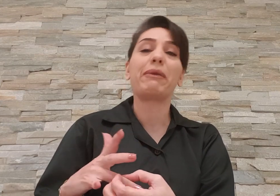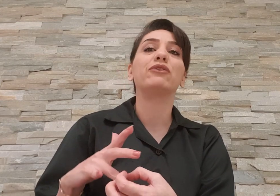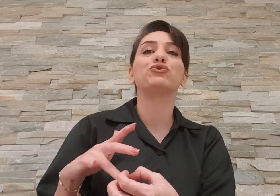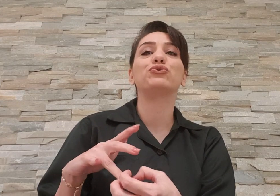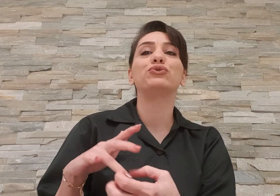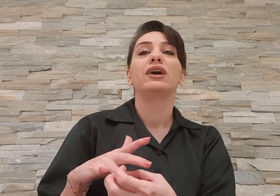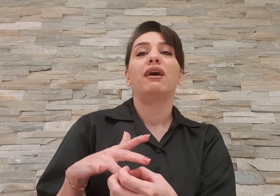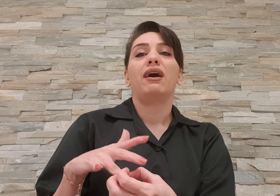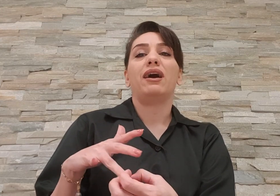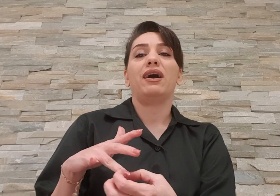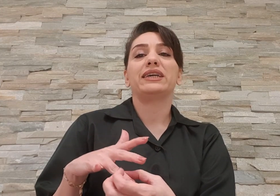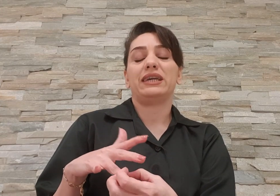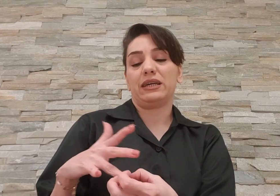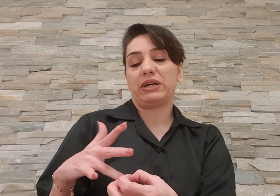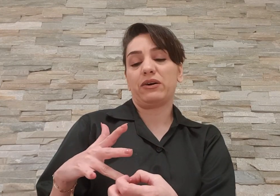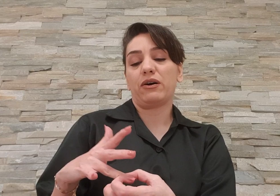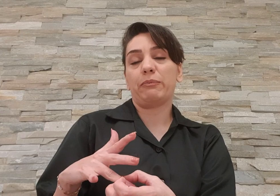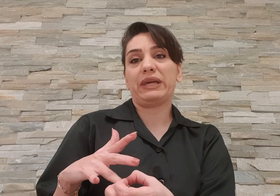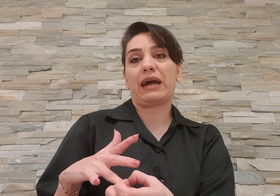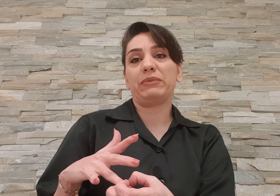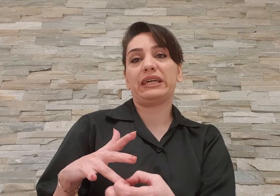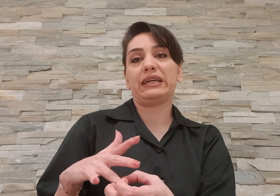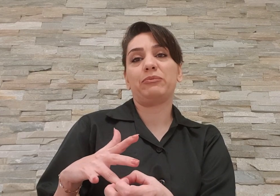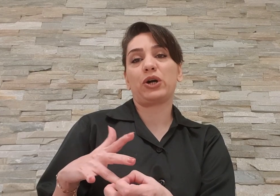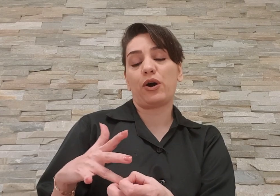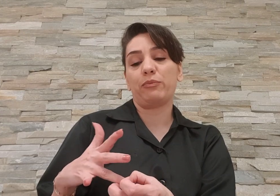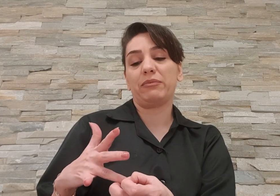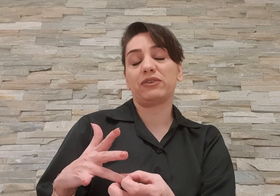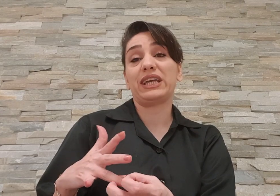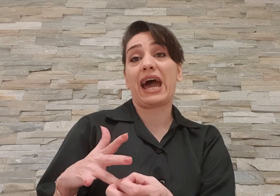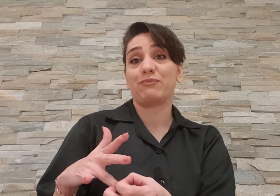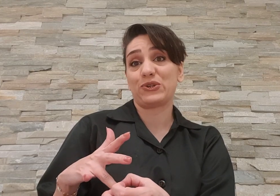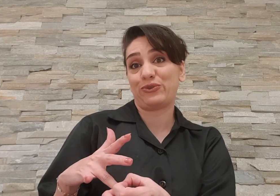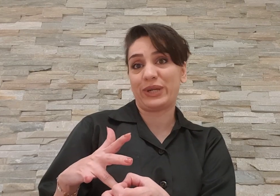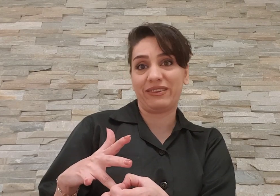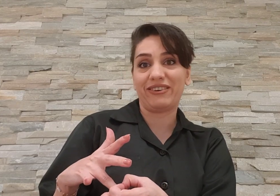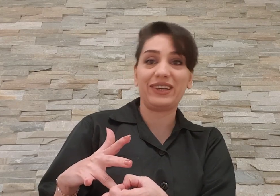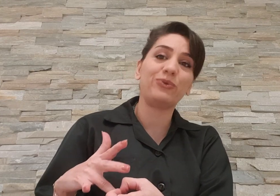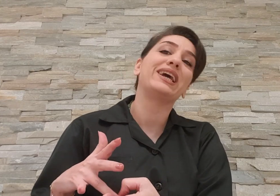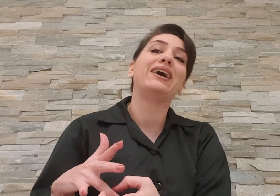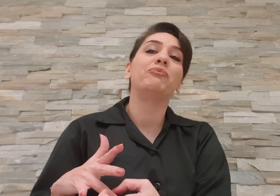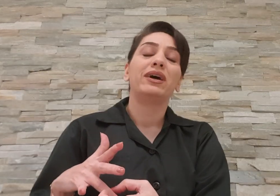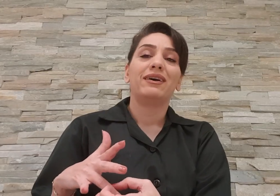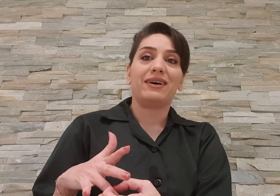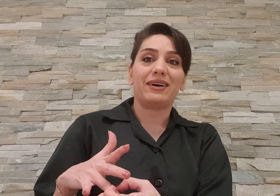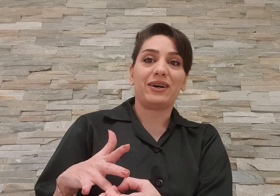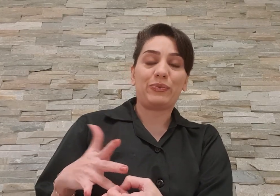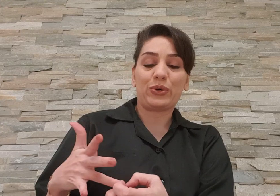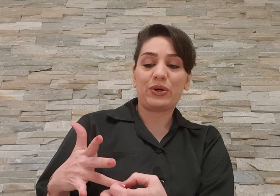براتون که بخوام بگم که میخوام یه مقداری همزاد پنداری کنم با